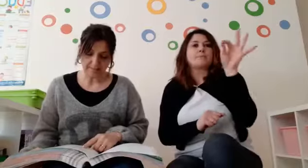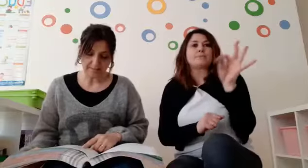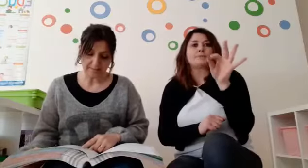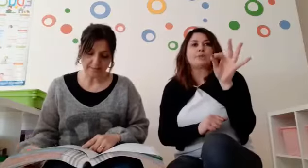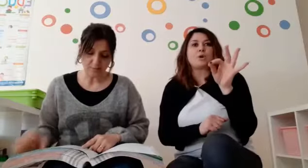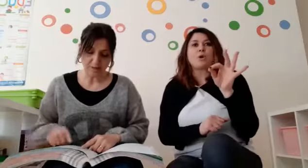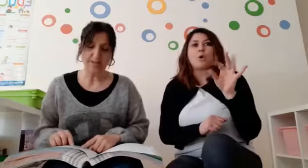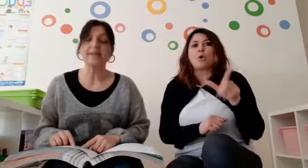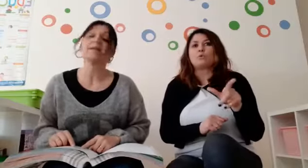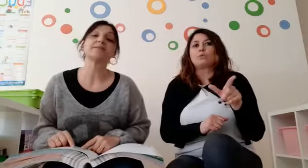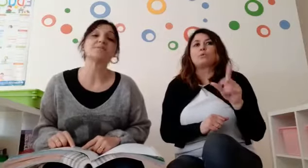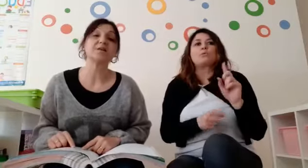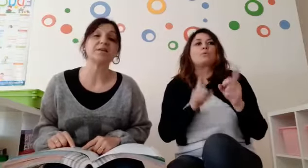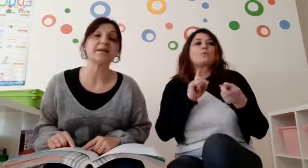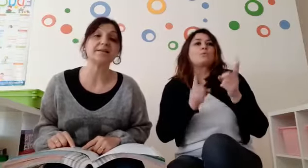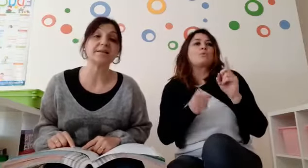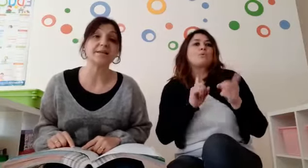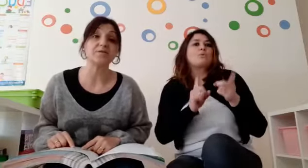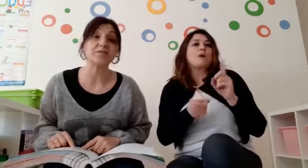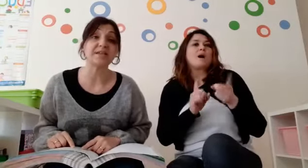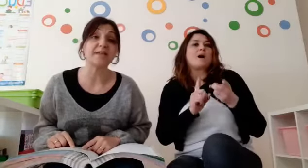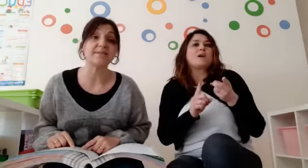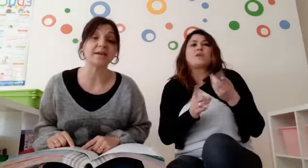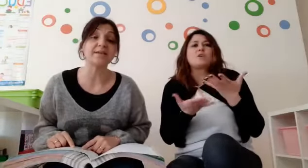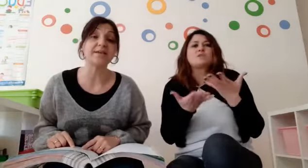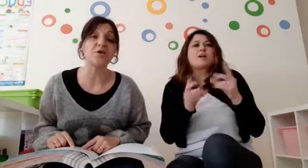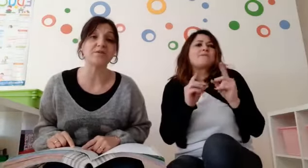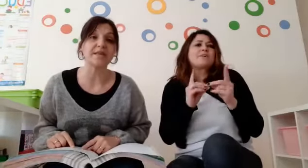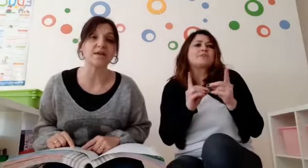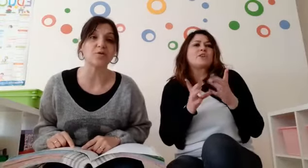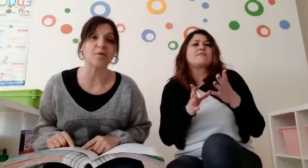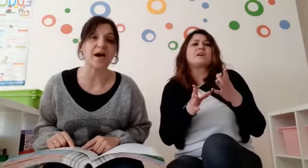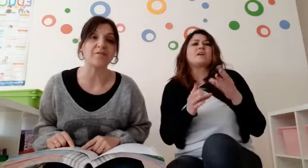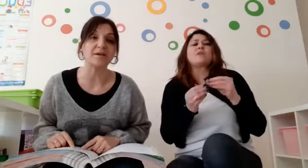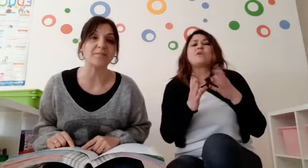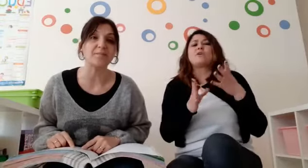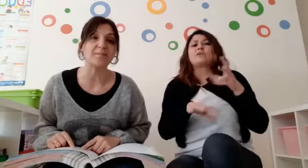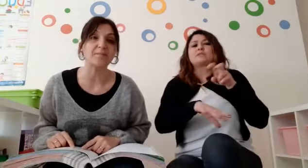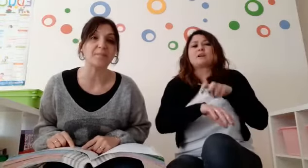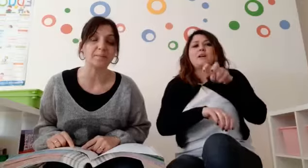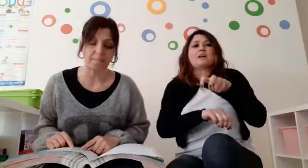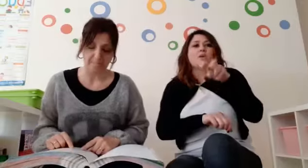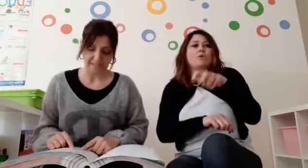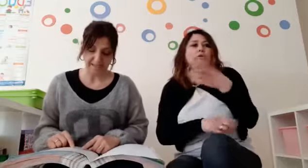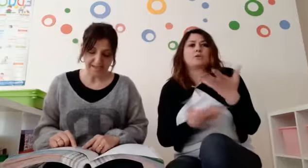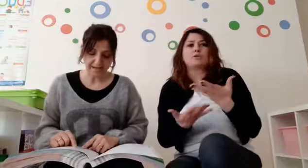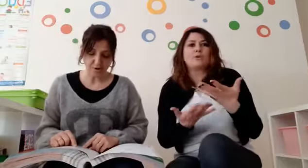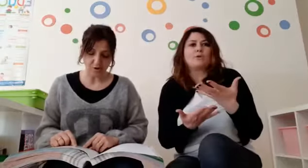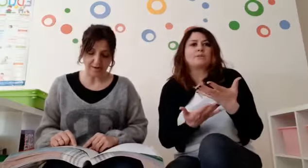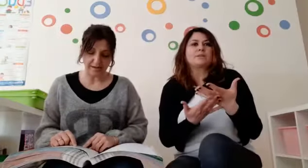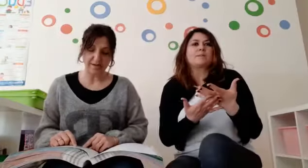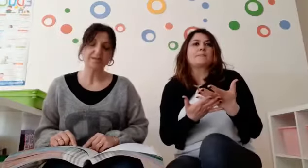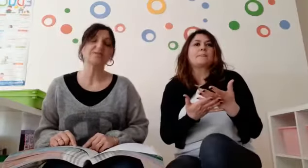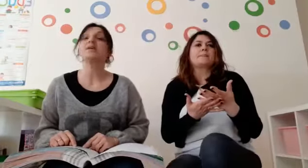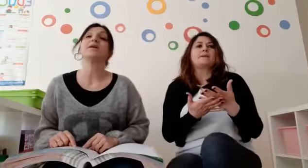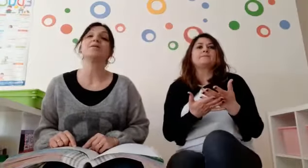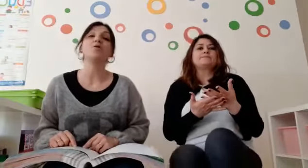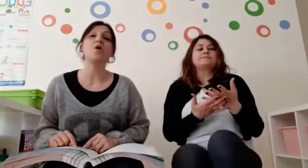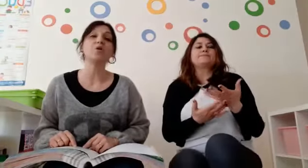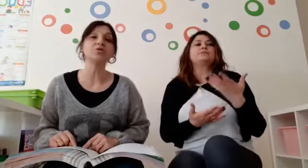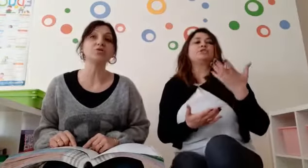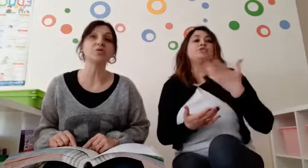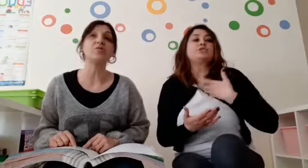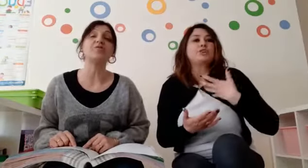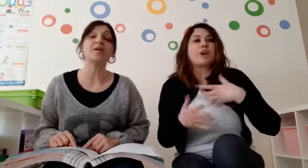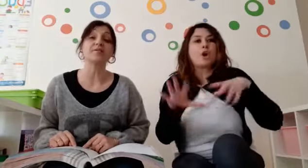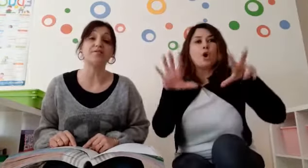Mentre, qual era la specialità delle ranocchiette? In che cosa erano brave? E ancora, c'erano